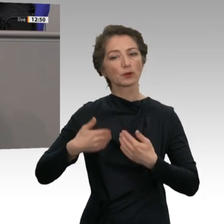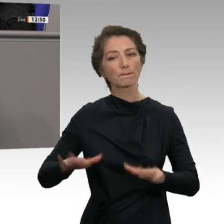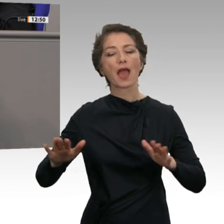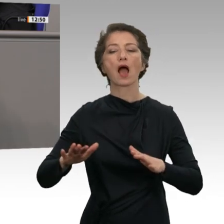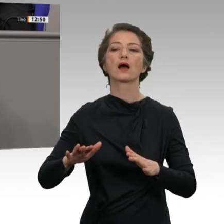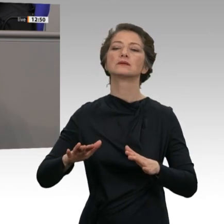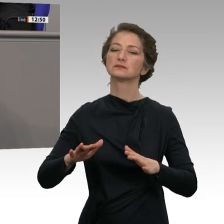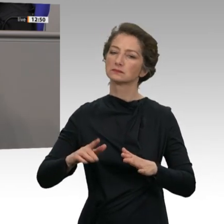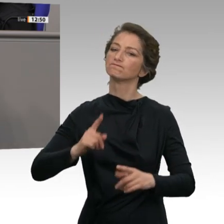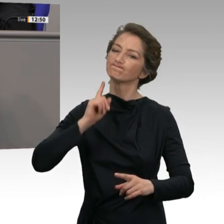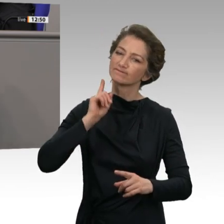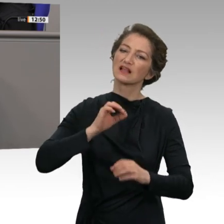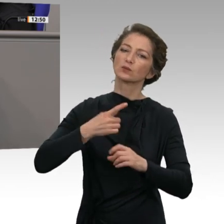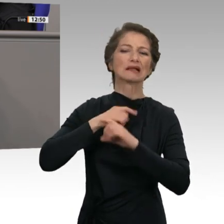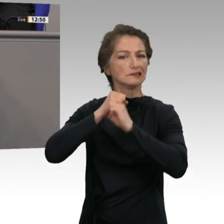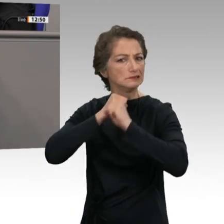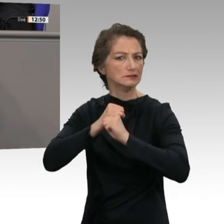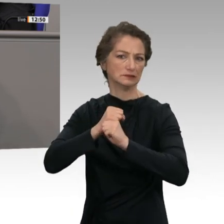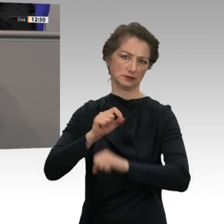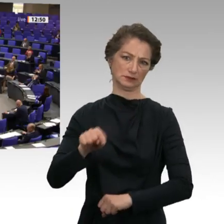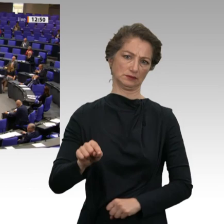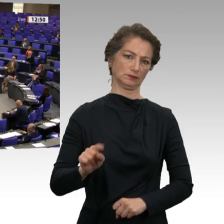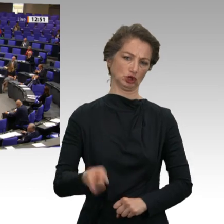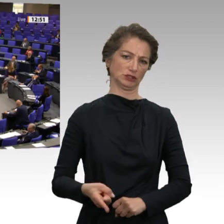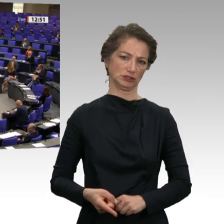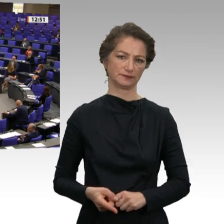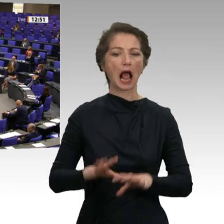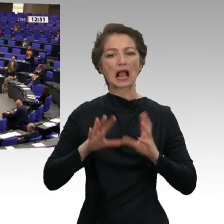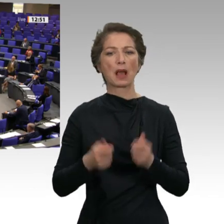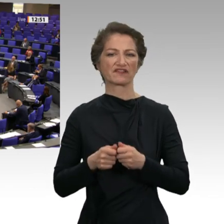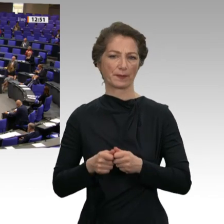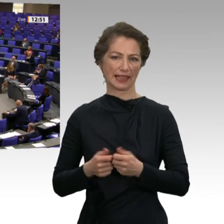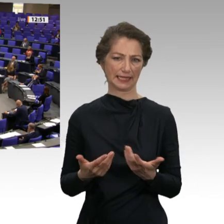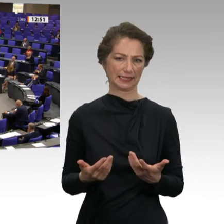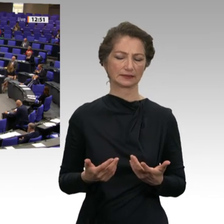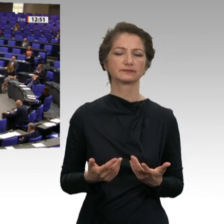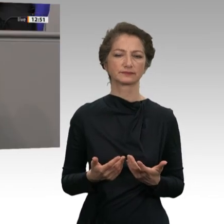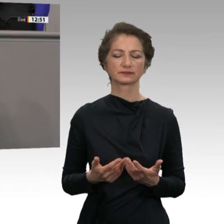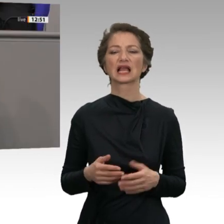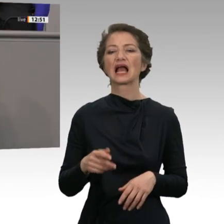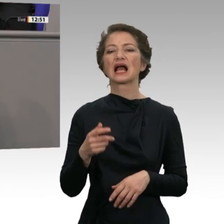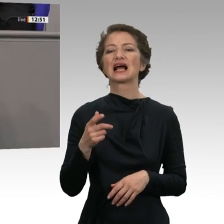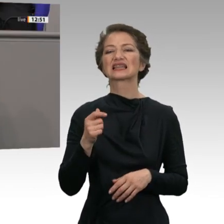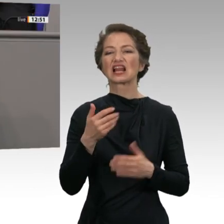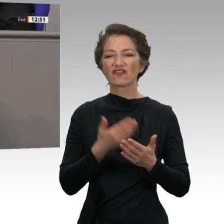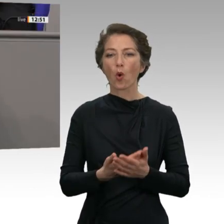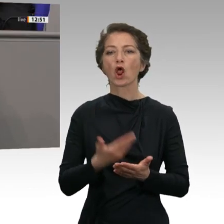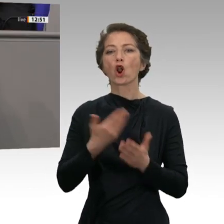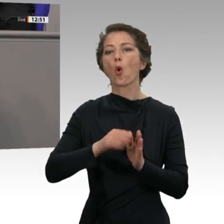erklärt werden können. Das Ziel ist klar. Schluss mit der Tarifflucht, Schluss mit dem Lohndumping und Schluss mit dem